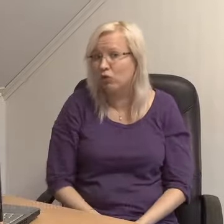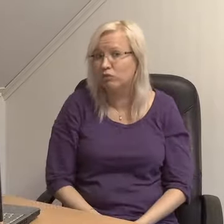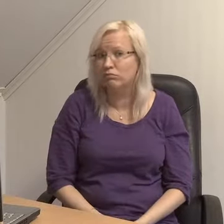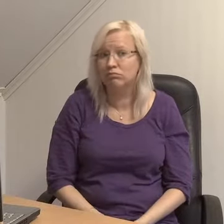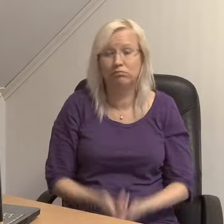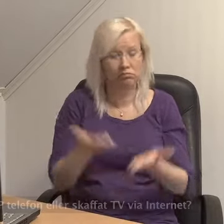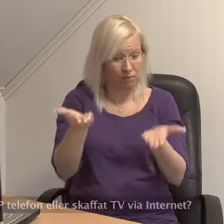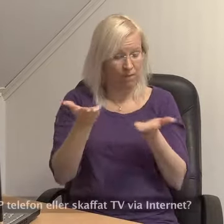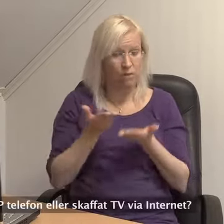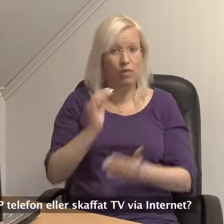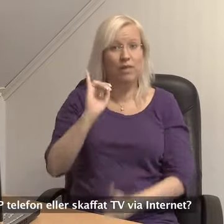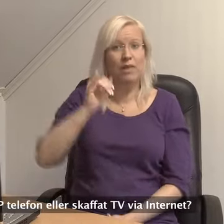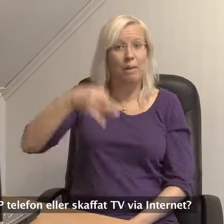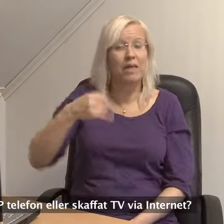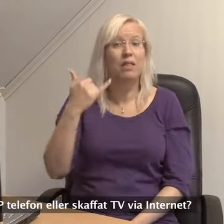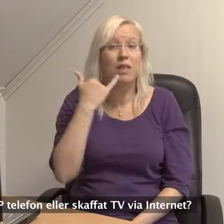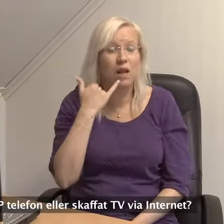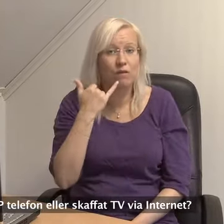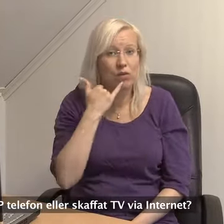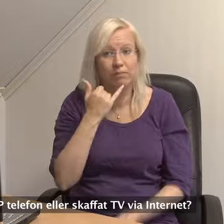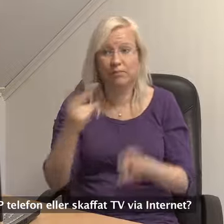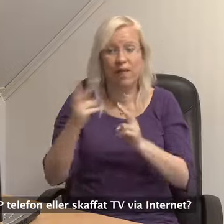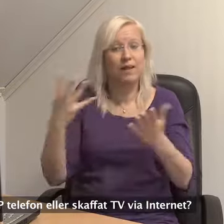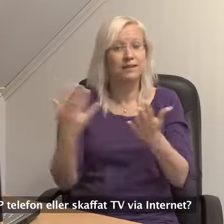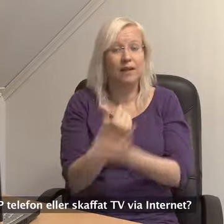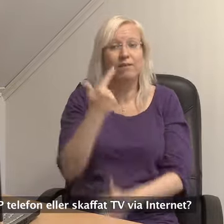Har ni fått IP-telefon eller skaffat tv via internet?